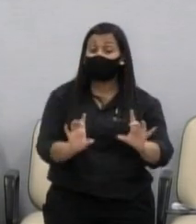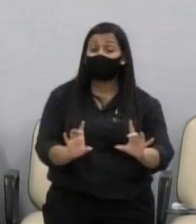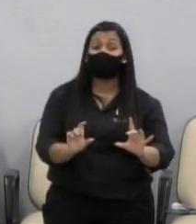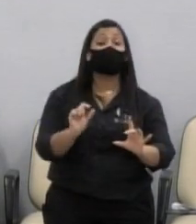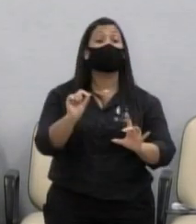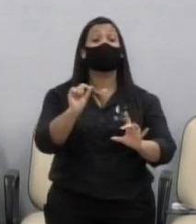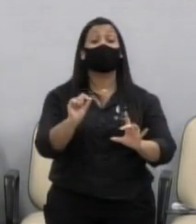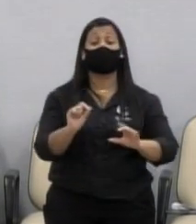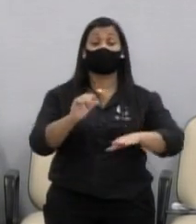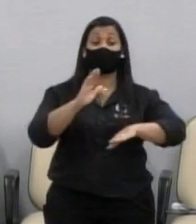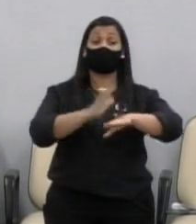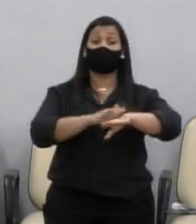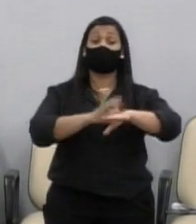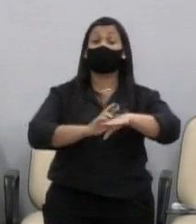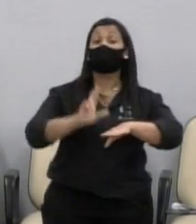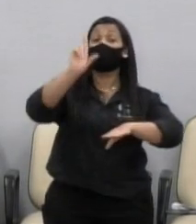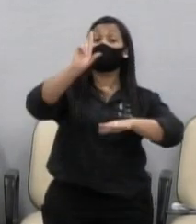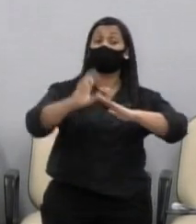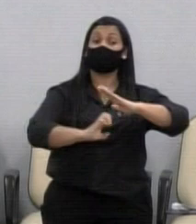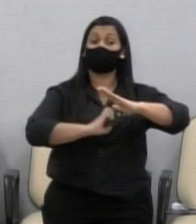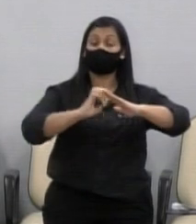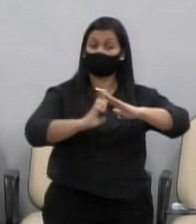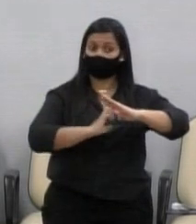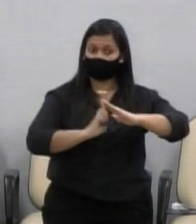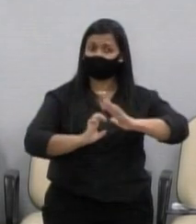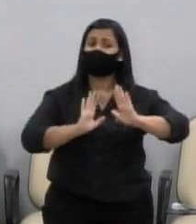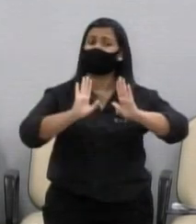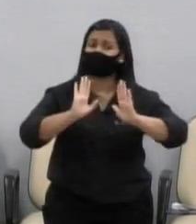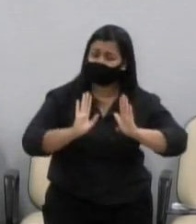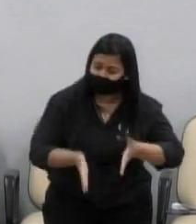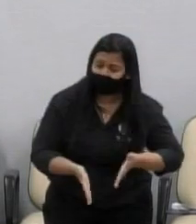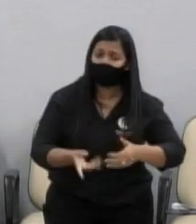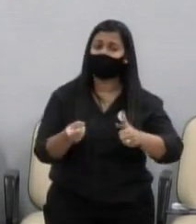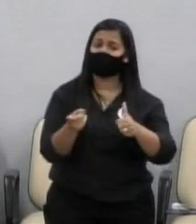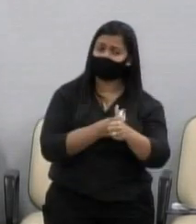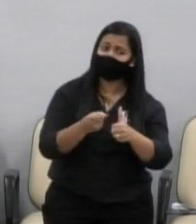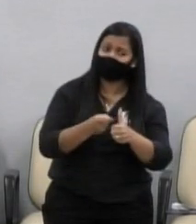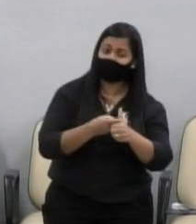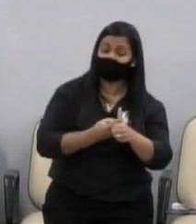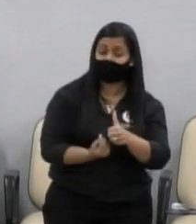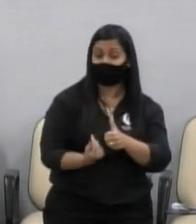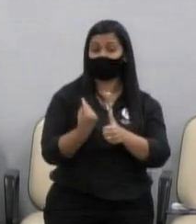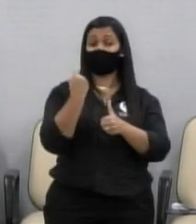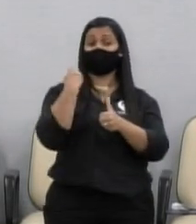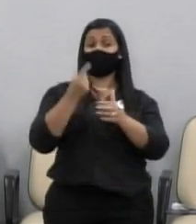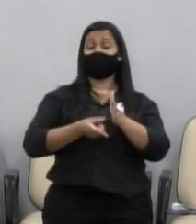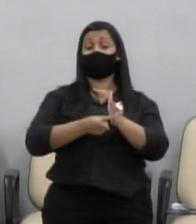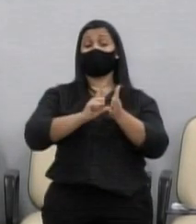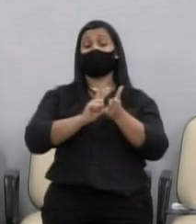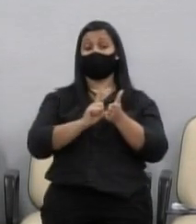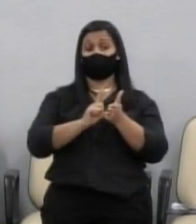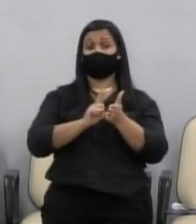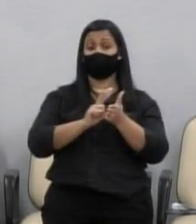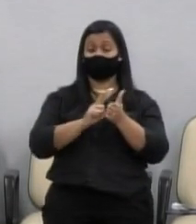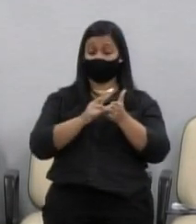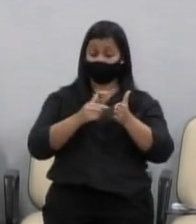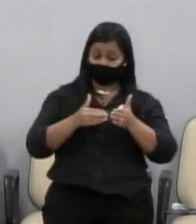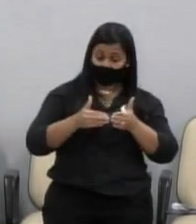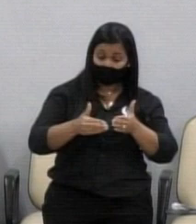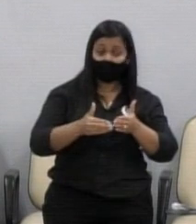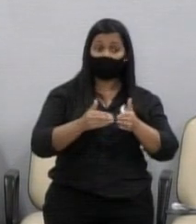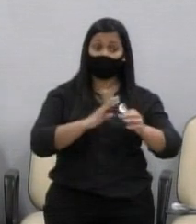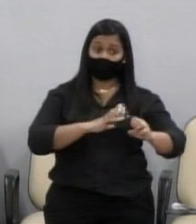empresários. A pessoa já tinha dívidas acumuladas antes da pandemia, durante a pandemia,